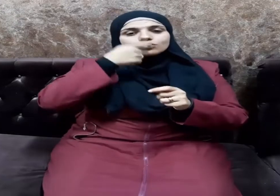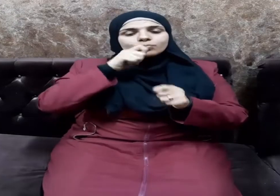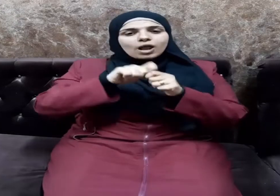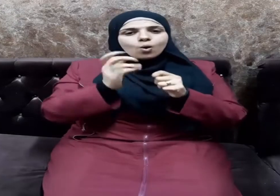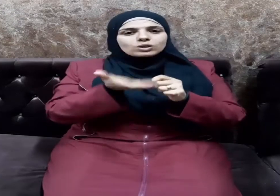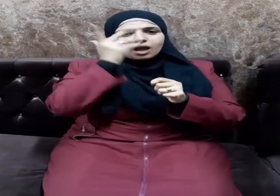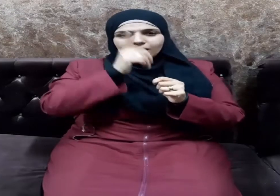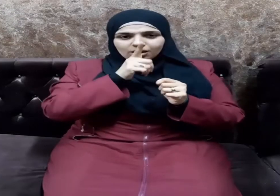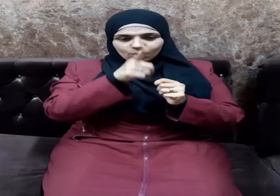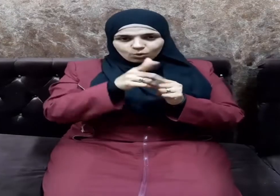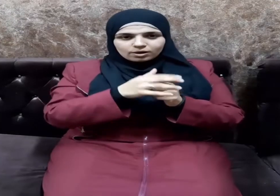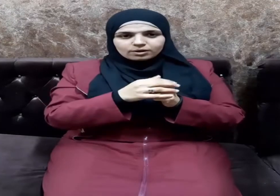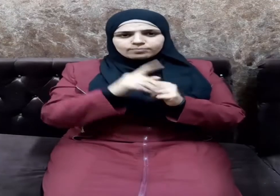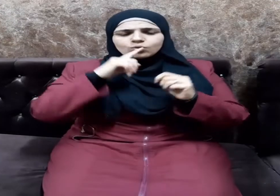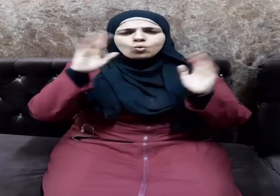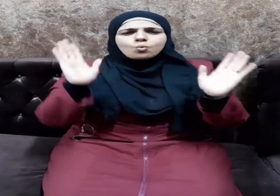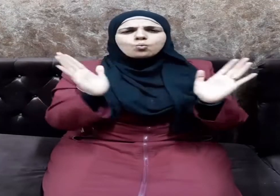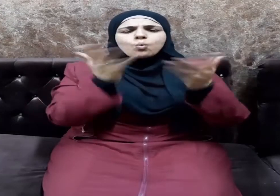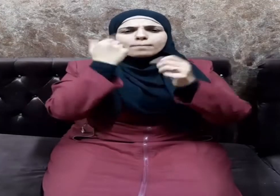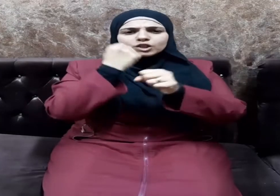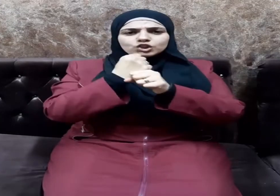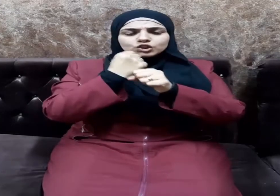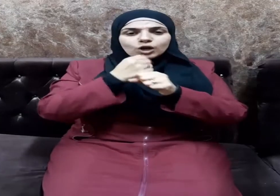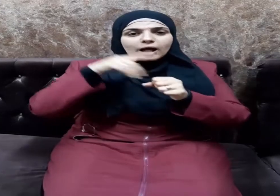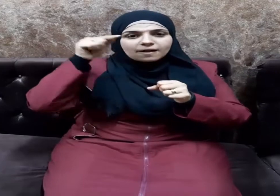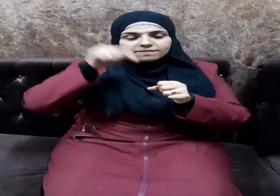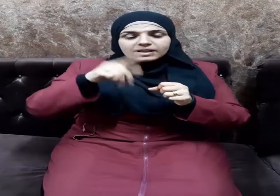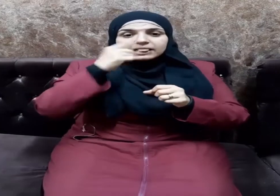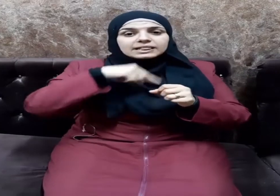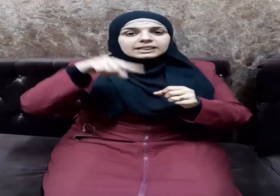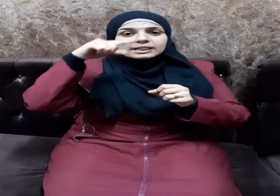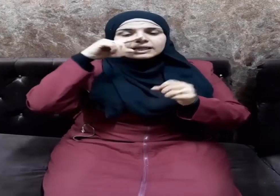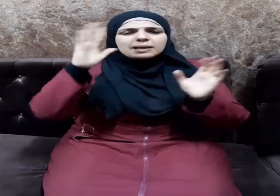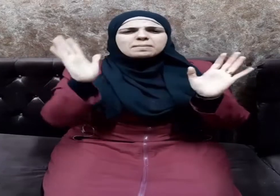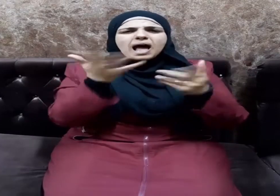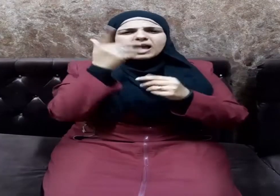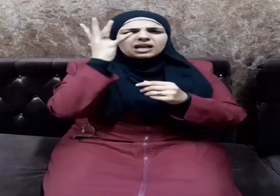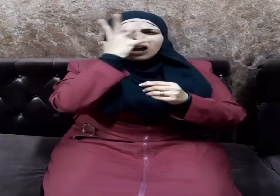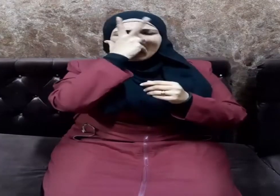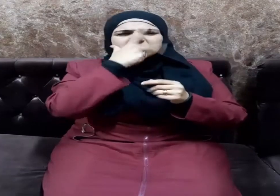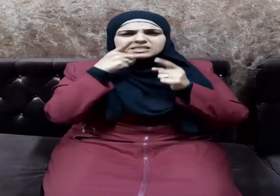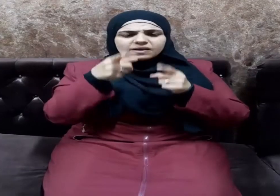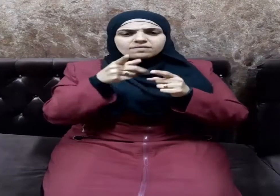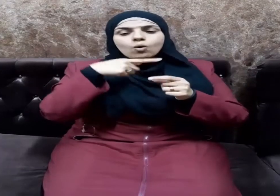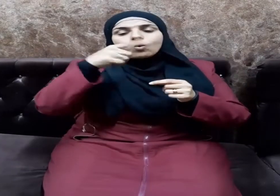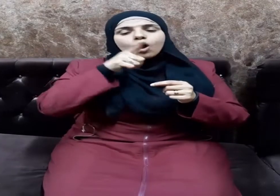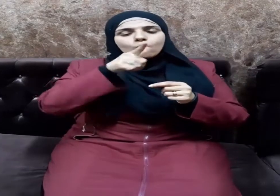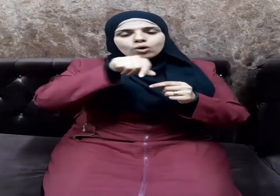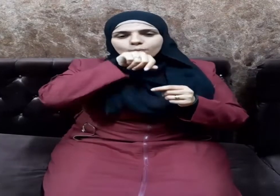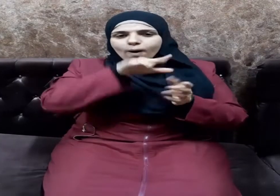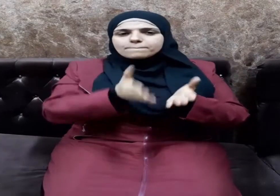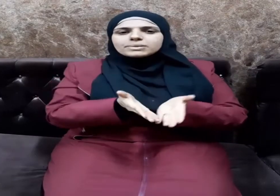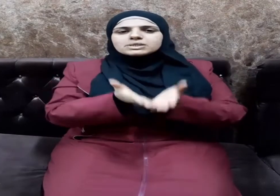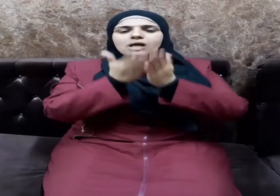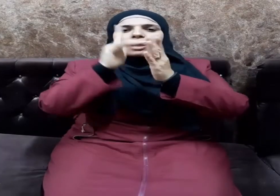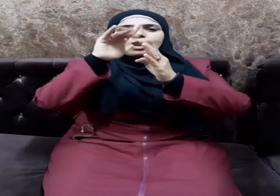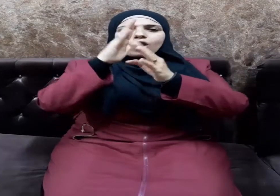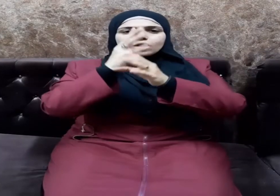سبحانه وما جعل عليكم في الدين من حرج ويقول نبينا صلى الله عليه